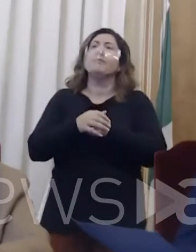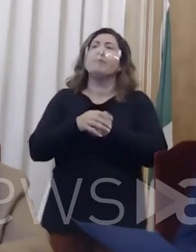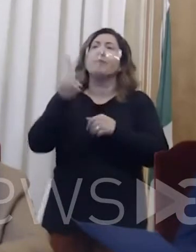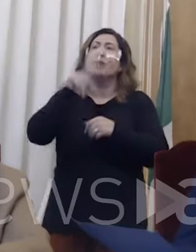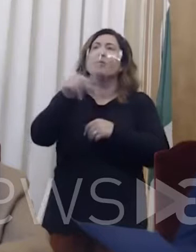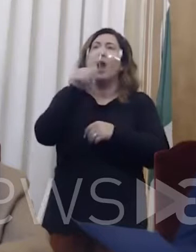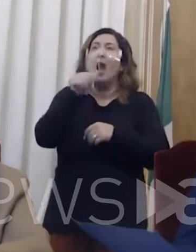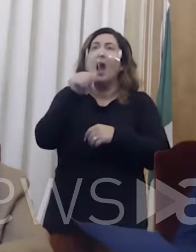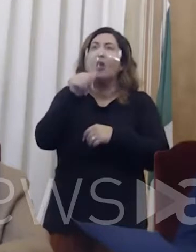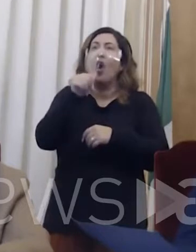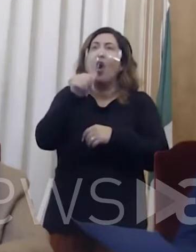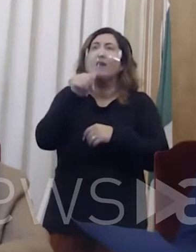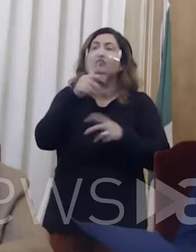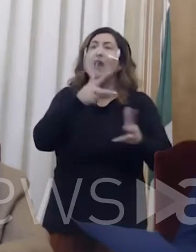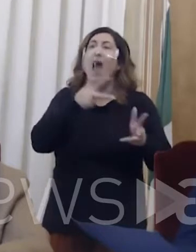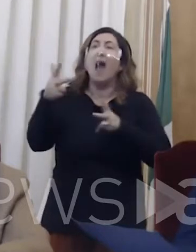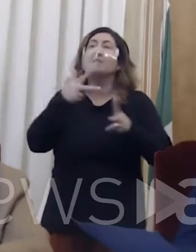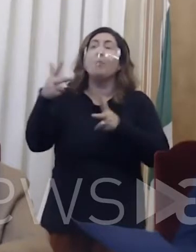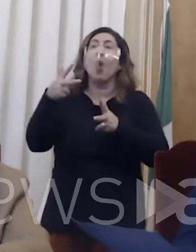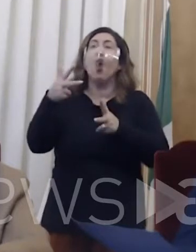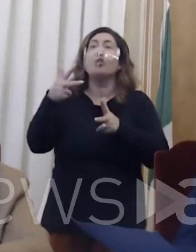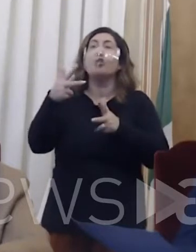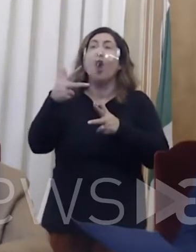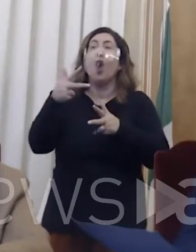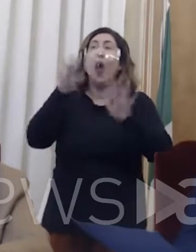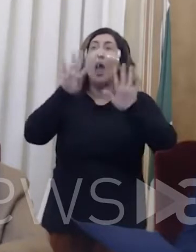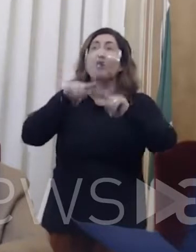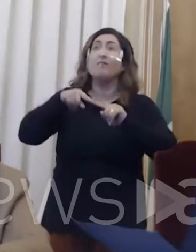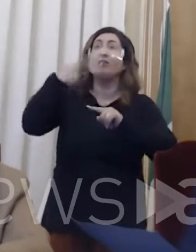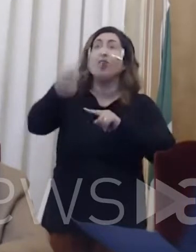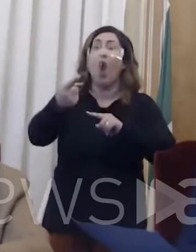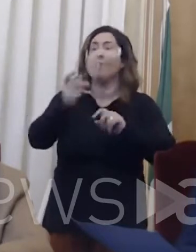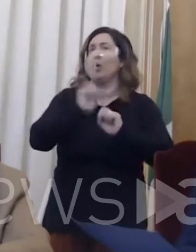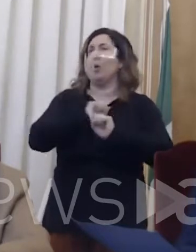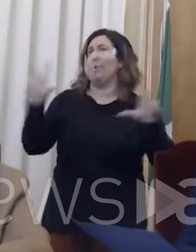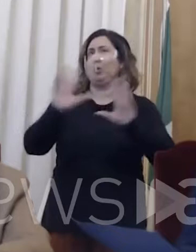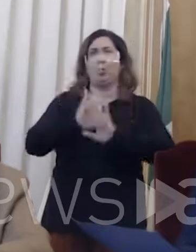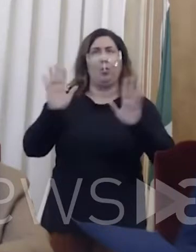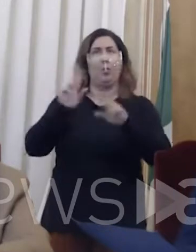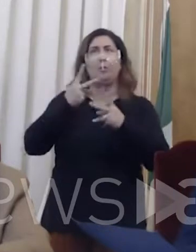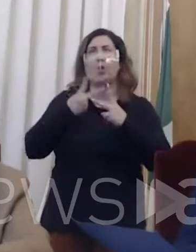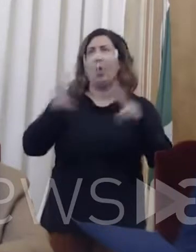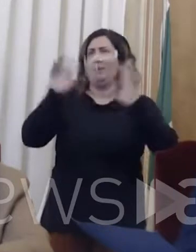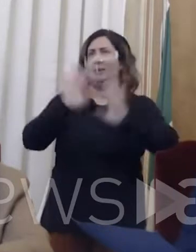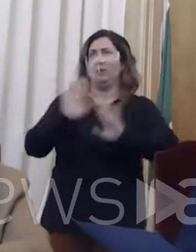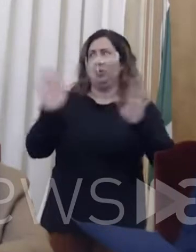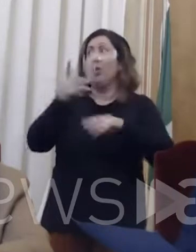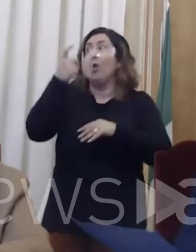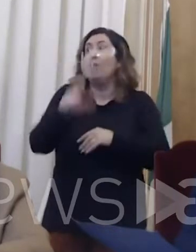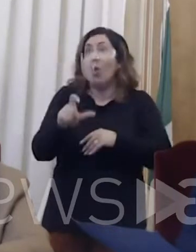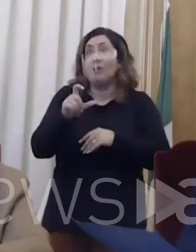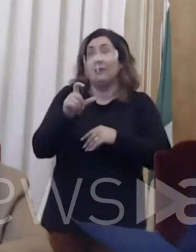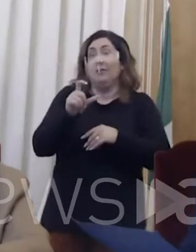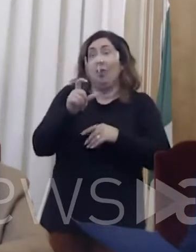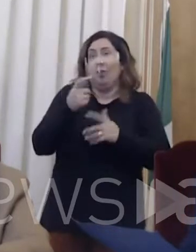alcolici da asporto dopo le ore 21. La finalità è evidente, evitare che ci sia